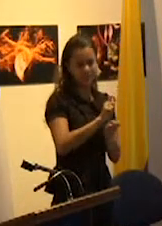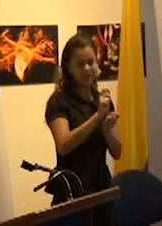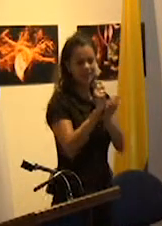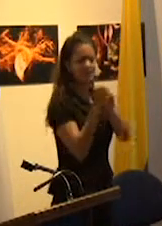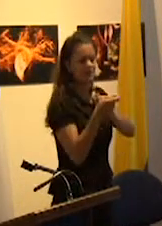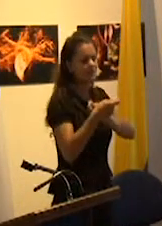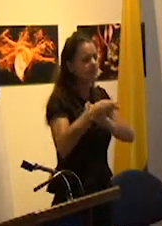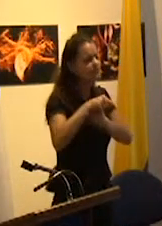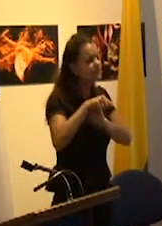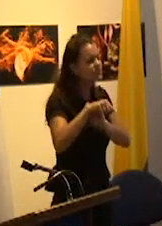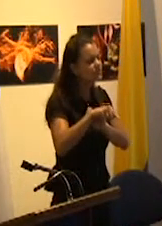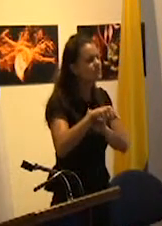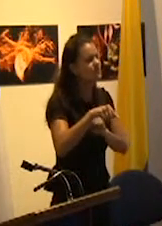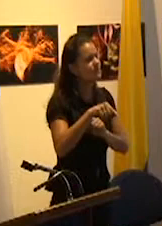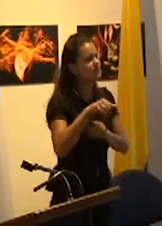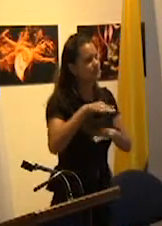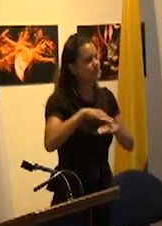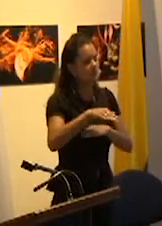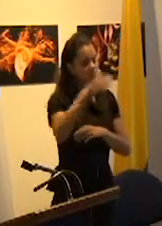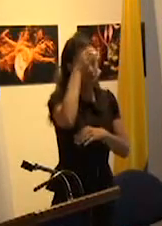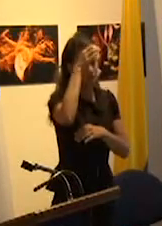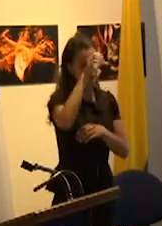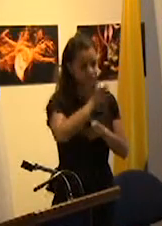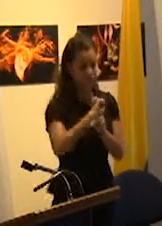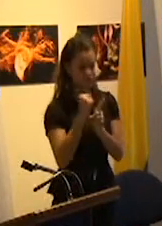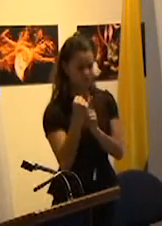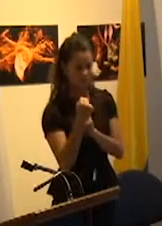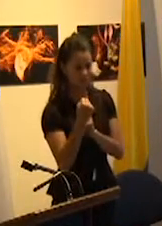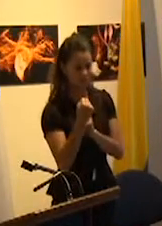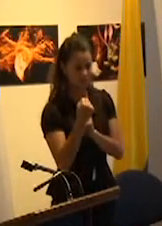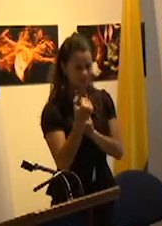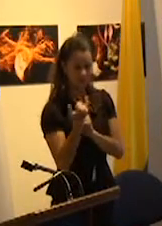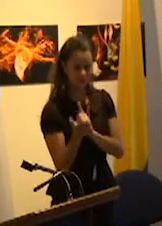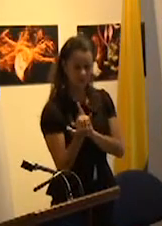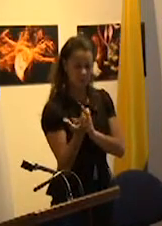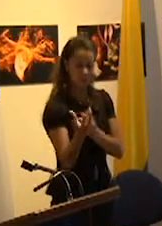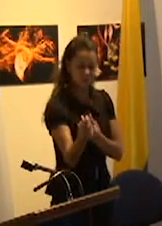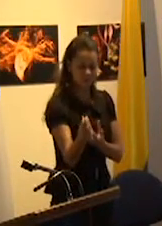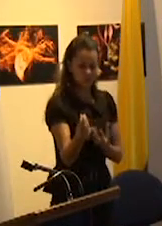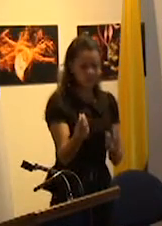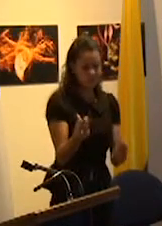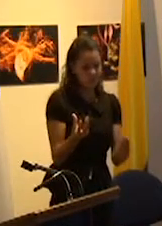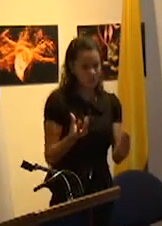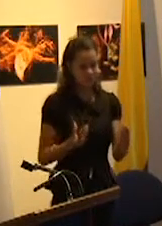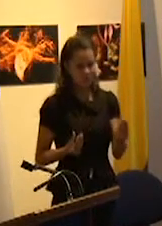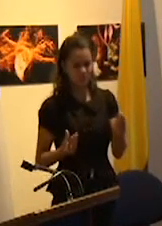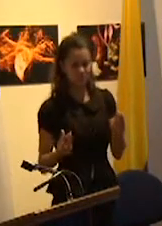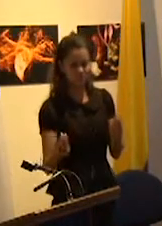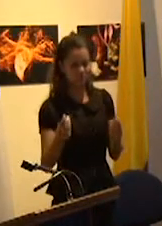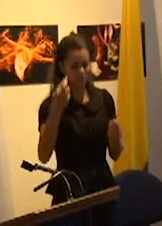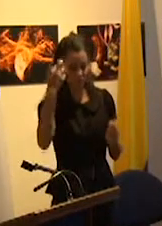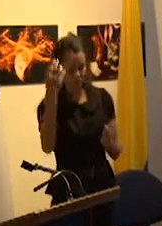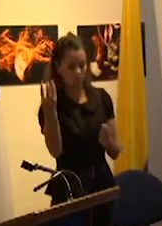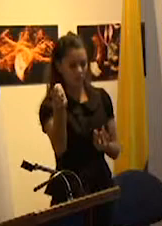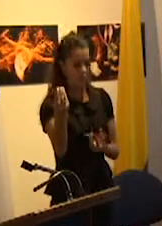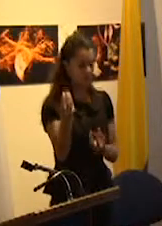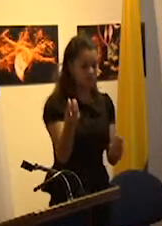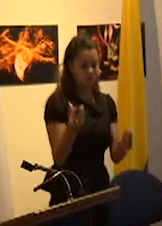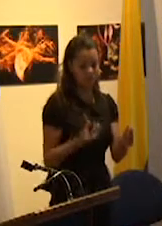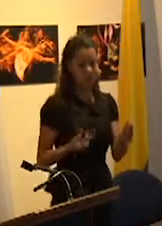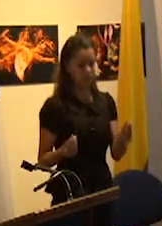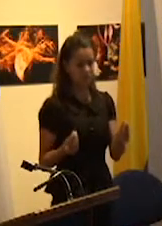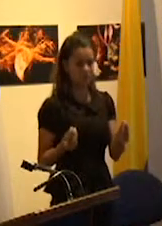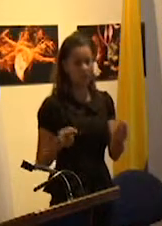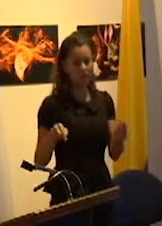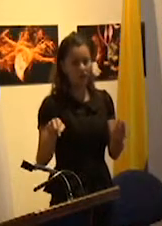social en la que hay un juego de fuerzas entre grupos socioprofesionales que mantienen entre sí relaciones